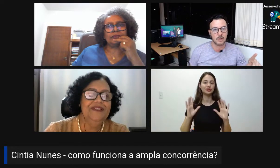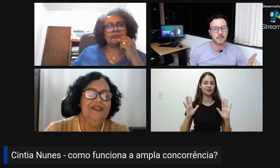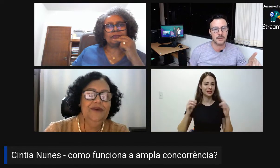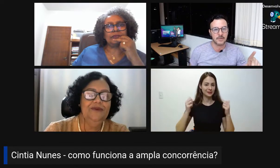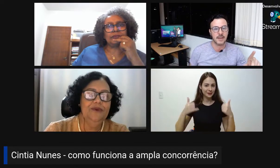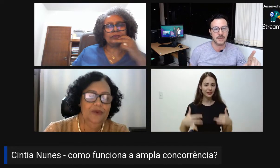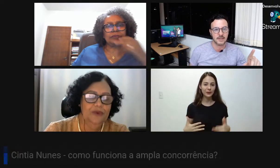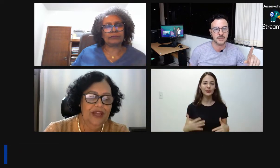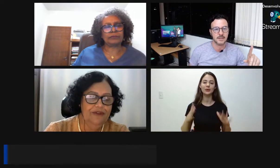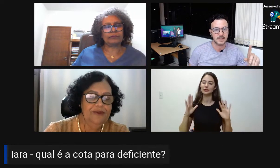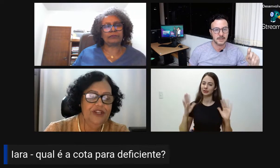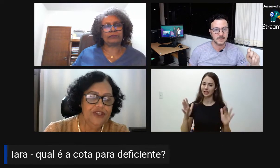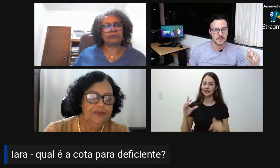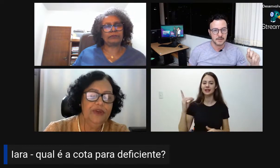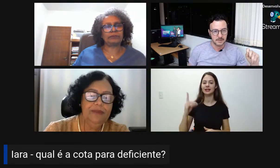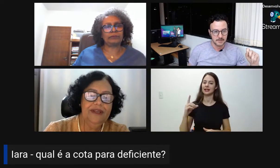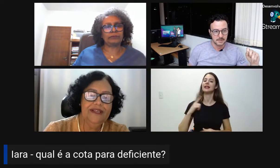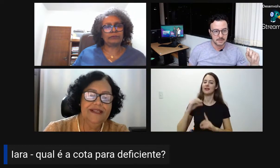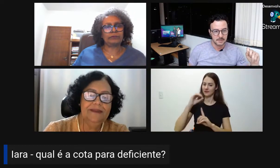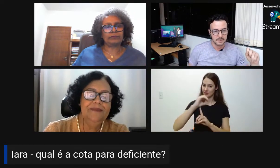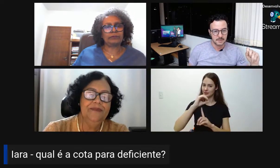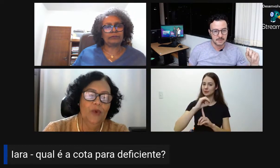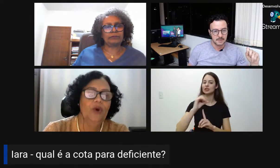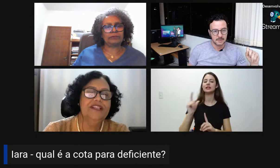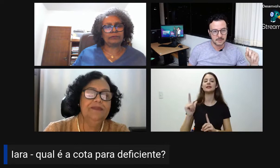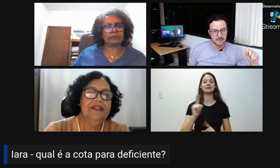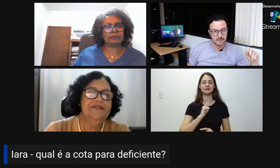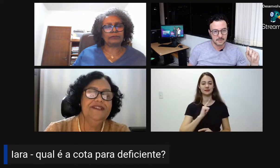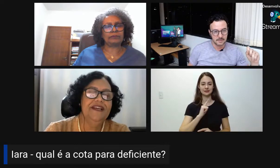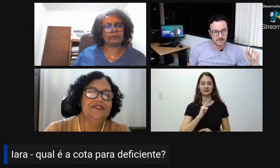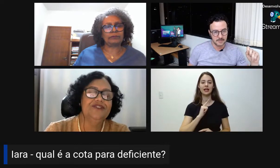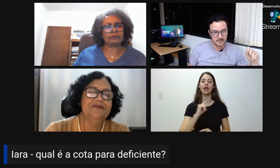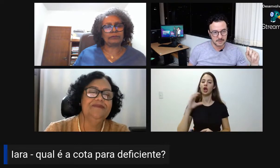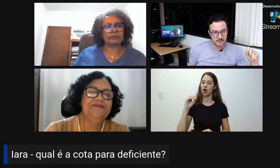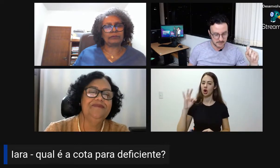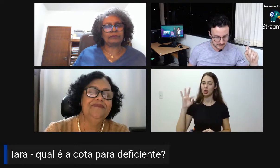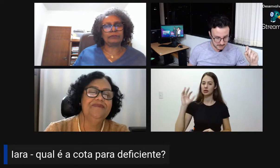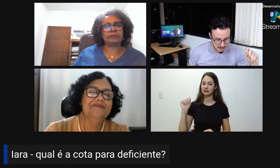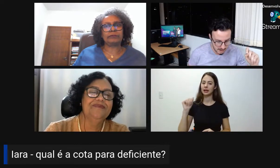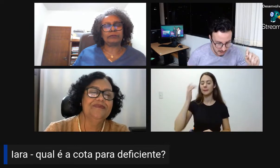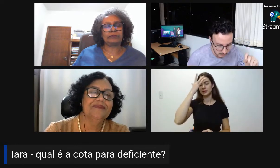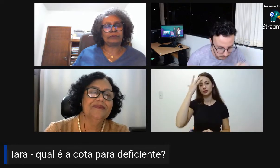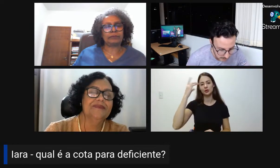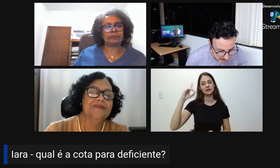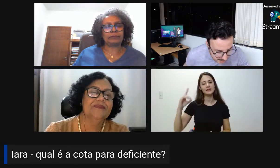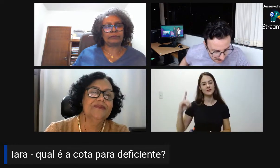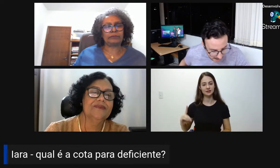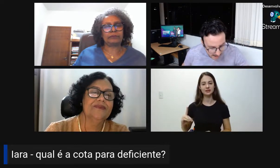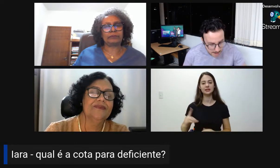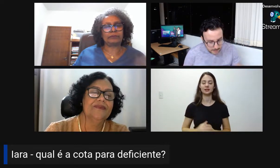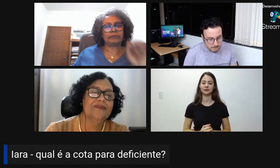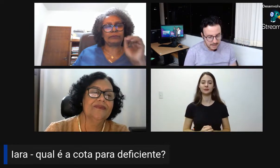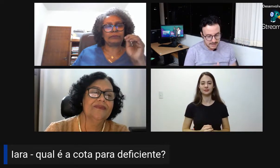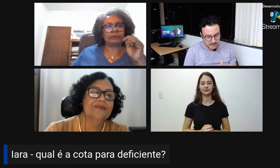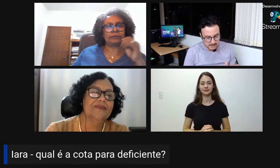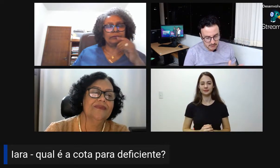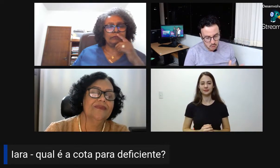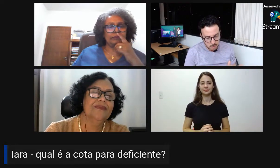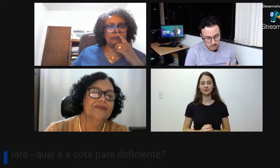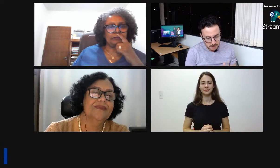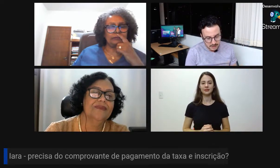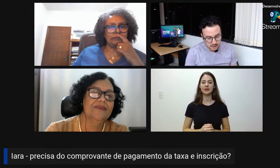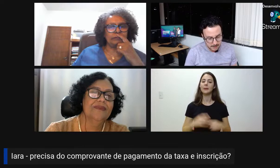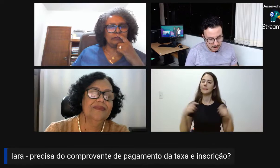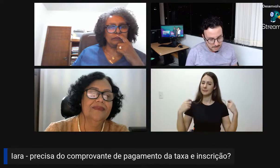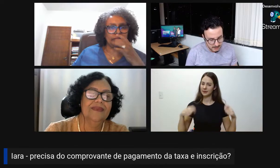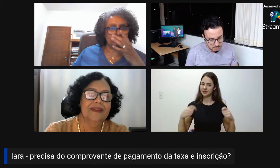professora? Sim, o IFMG disponibiliza cotas para deficiente. Certo. Precisa